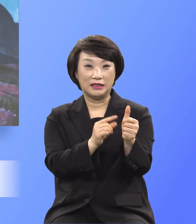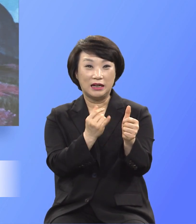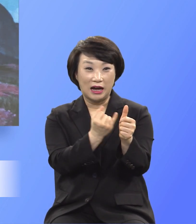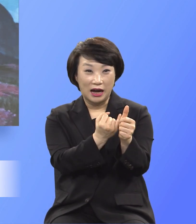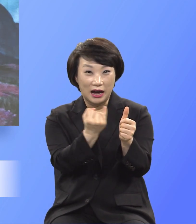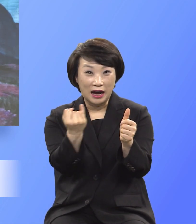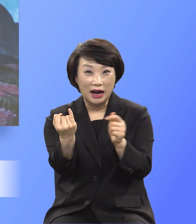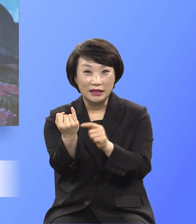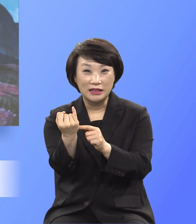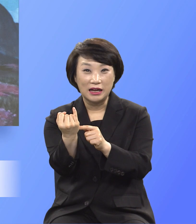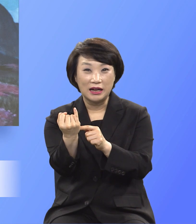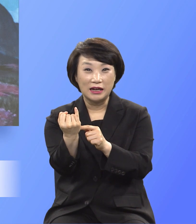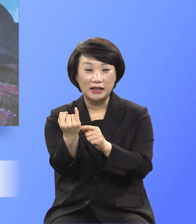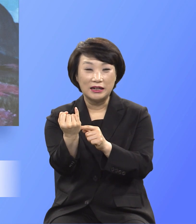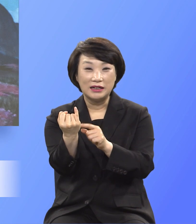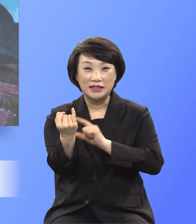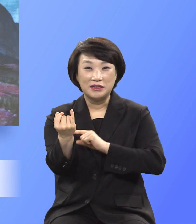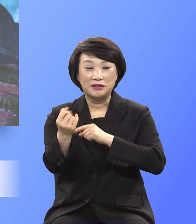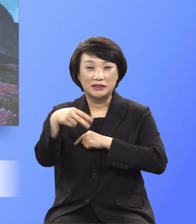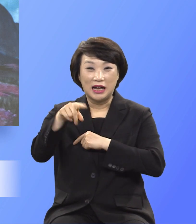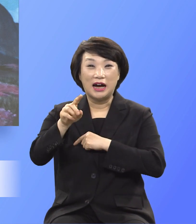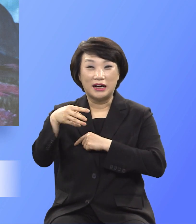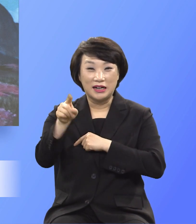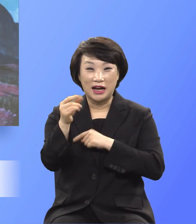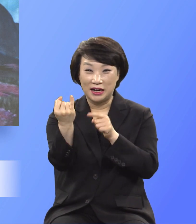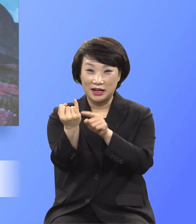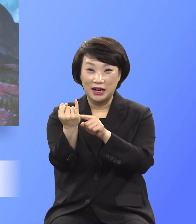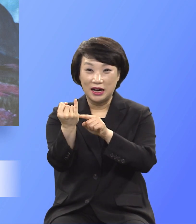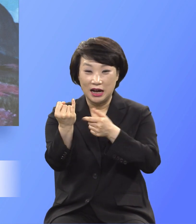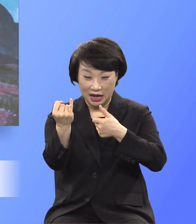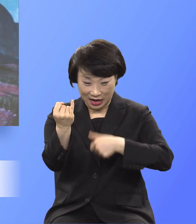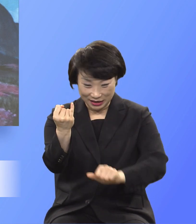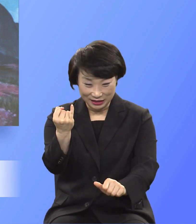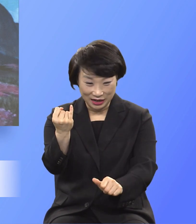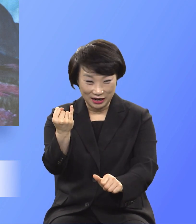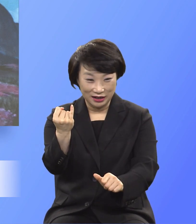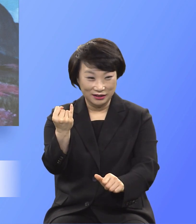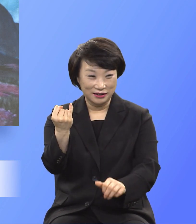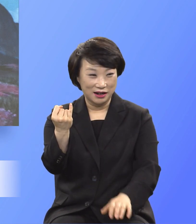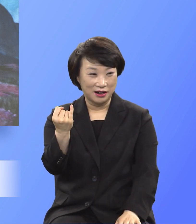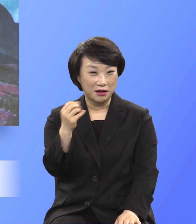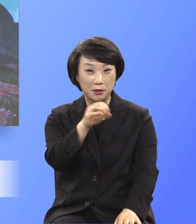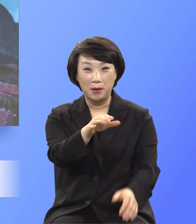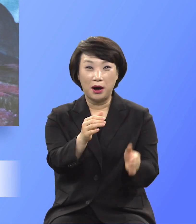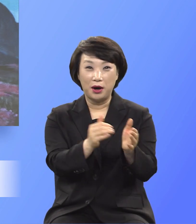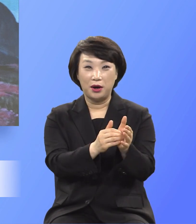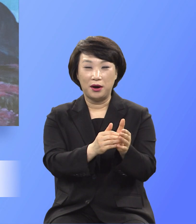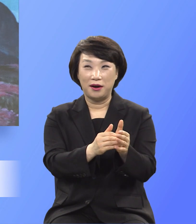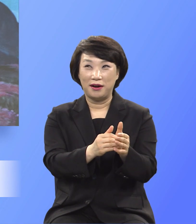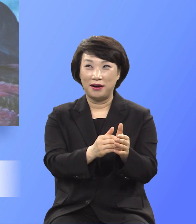네 안에 사라에게 아들이 있으리라. 하니까